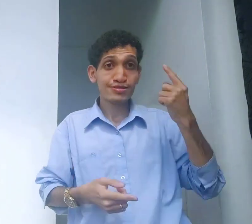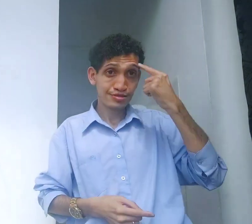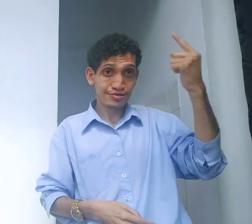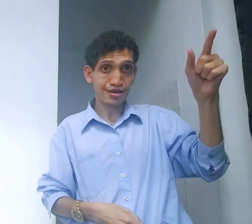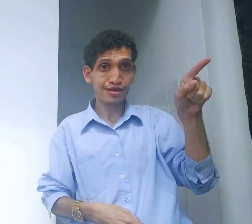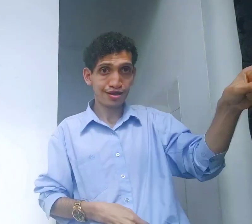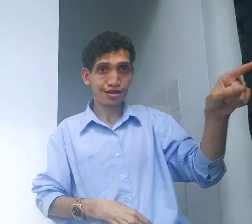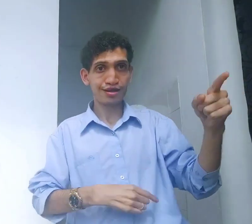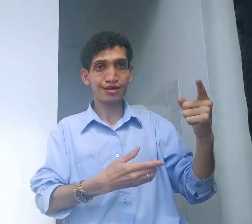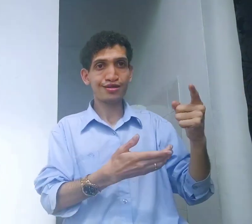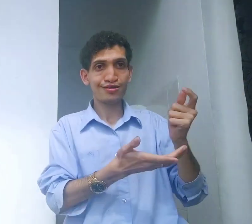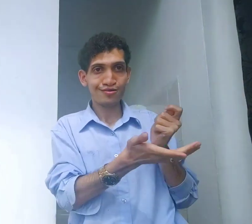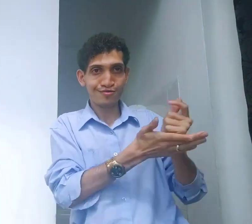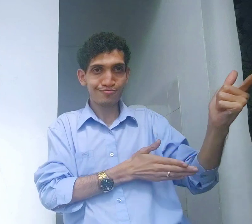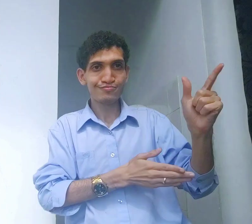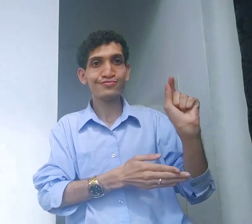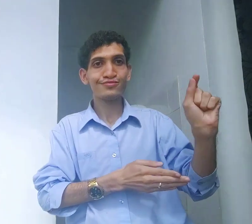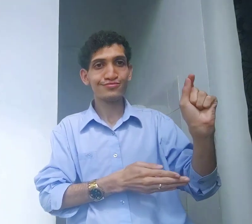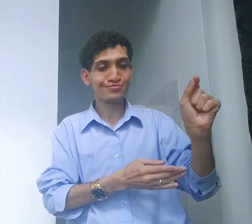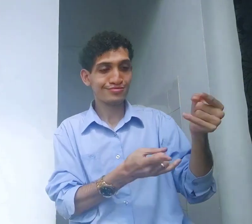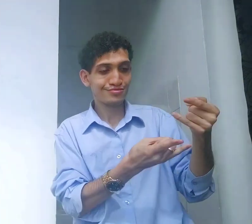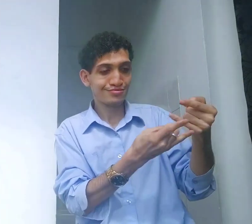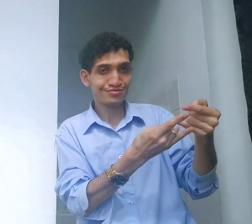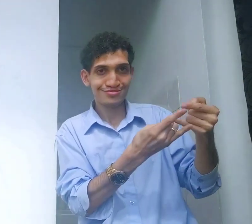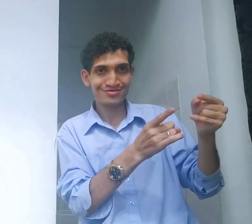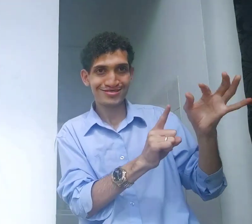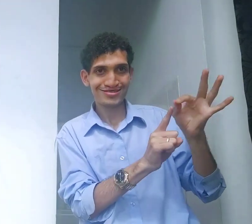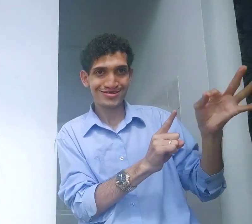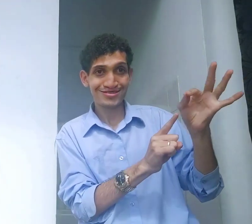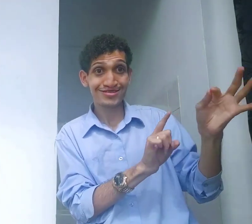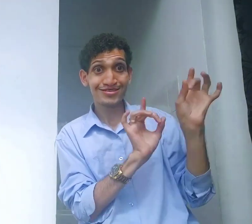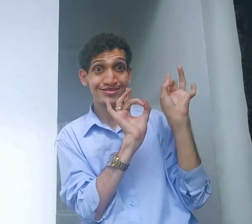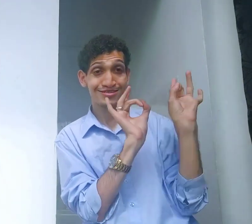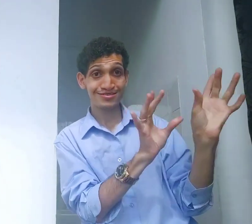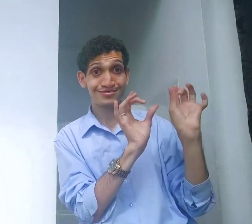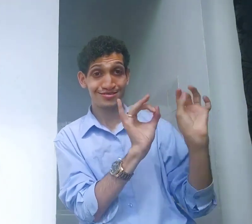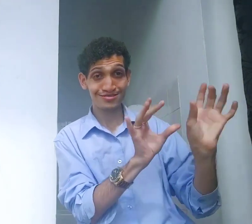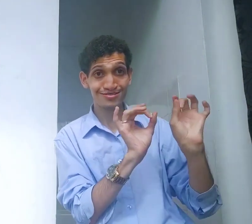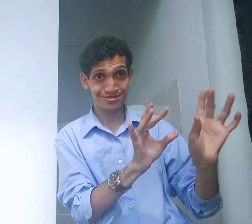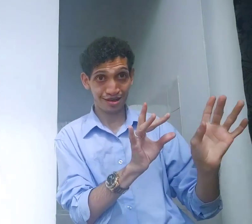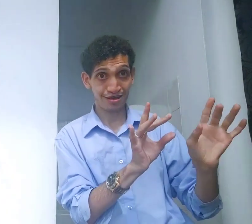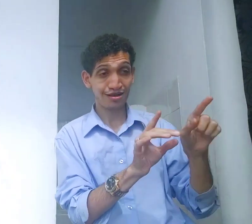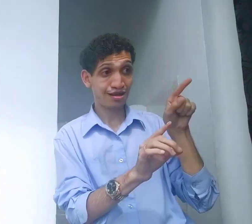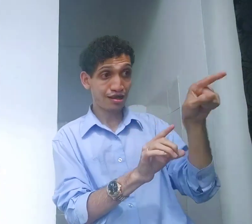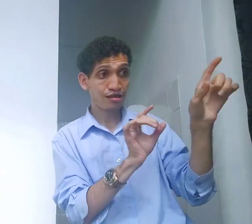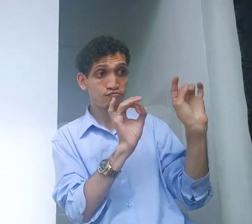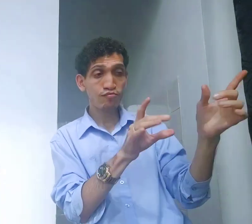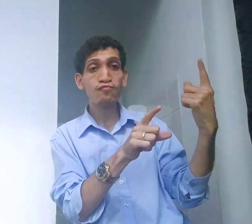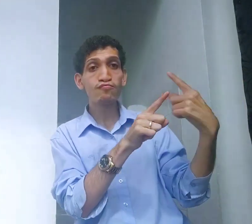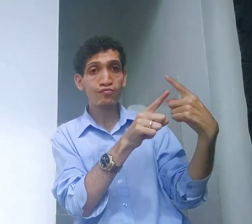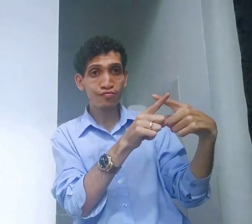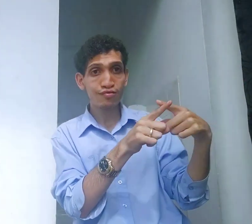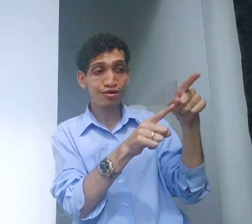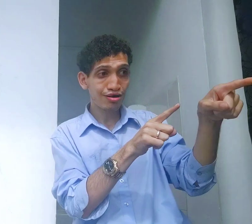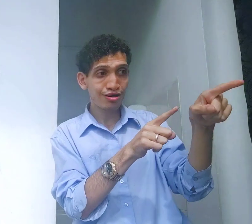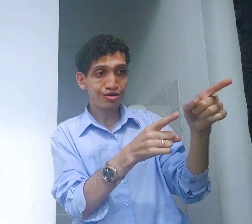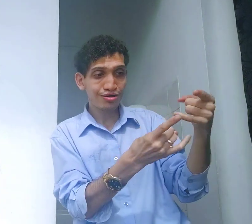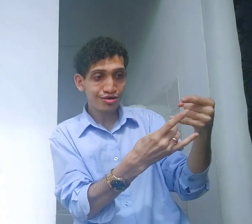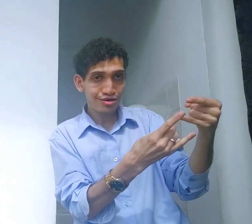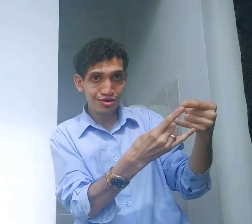mais. Então, ideia, foi comprar o quê? Preservar e o amizinho especial. Esse especial